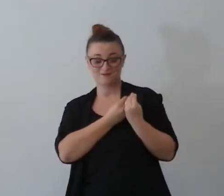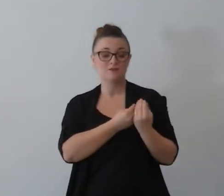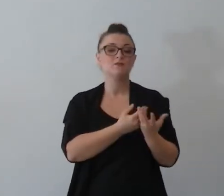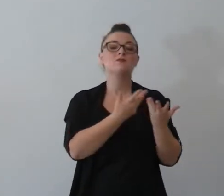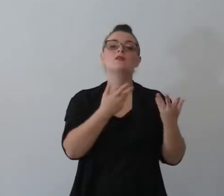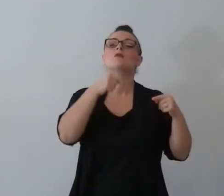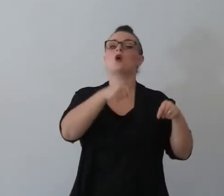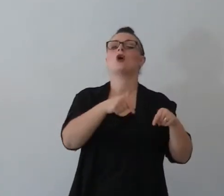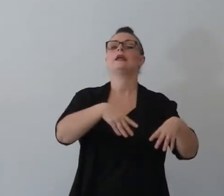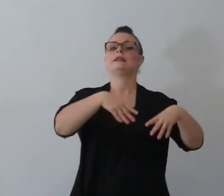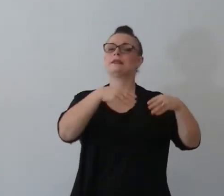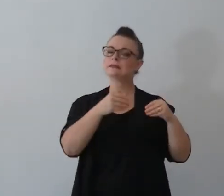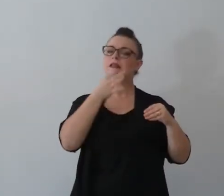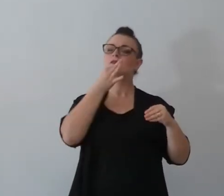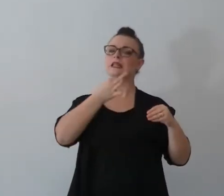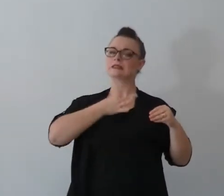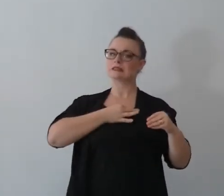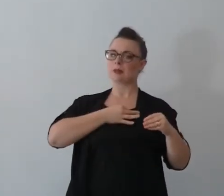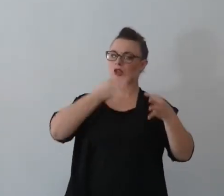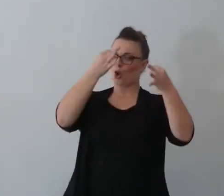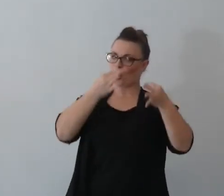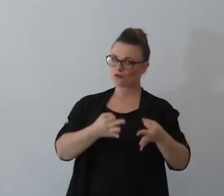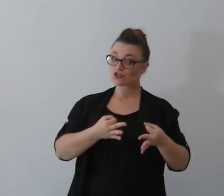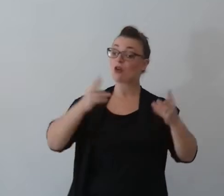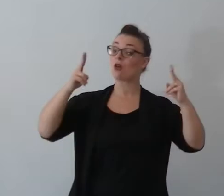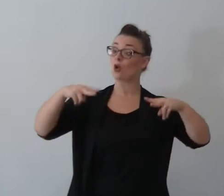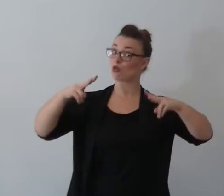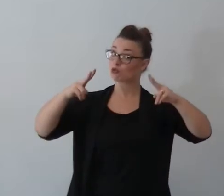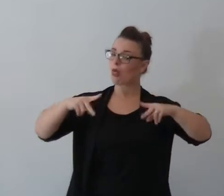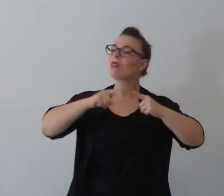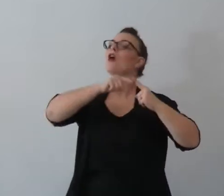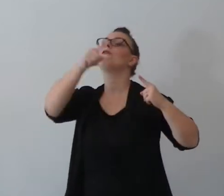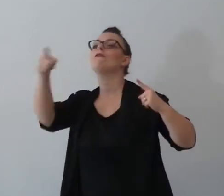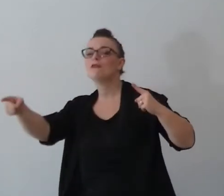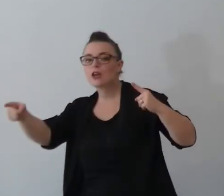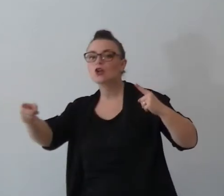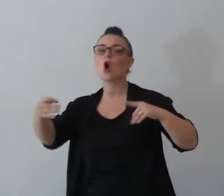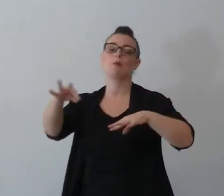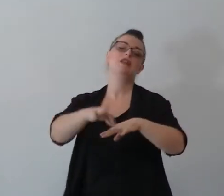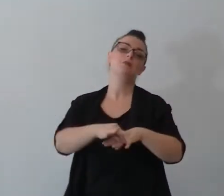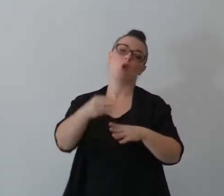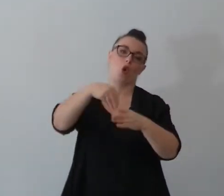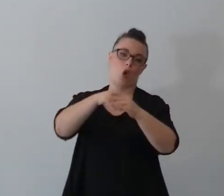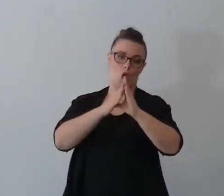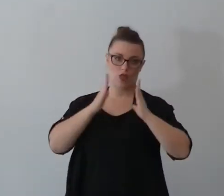controllato dentro la casa fino ad arrivare a matrimonio in chiesa